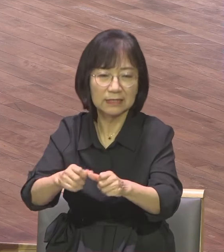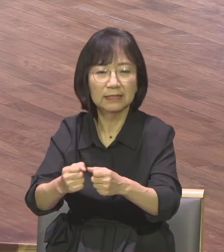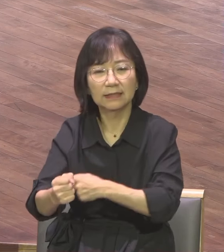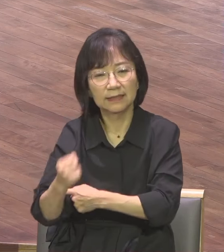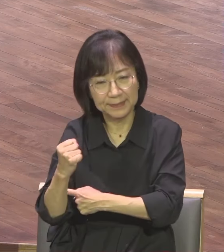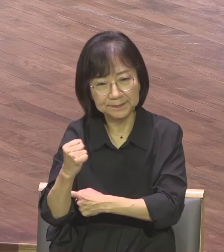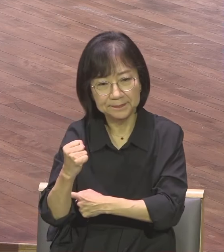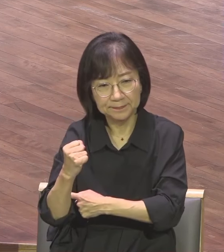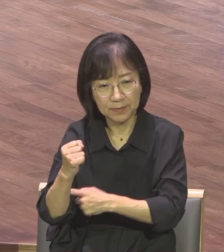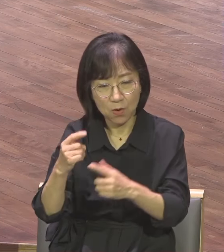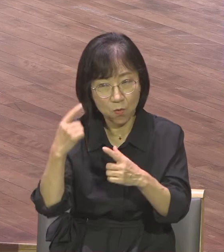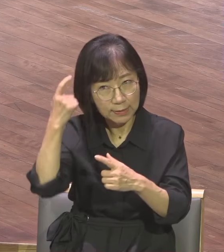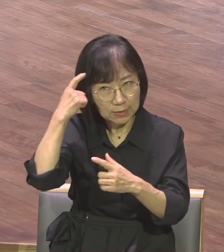그것이 2년 동안